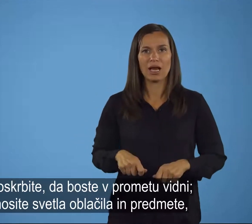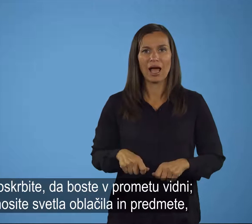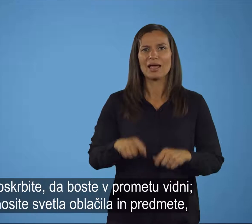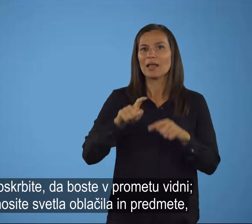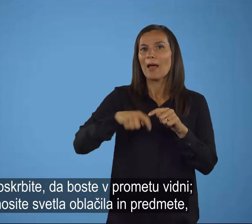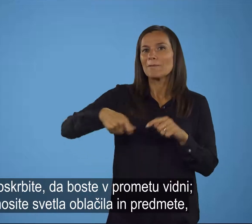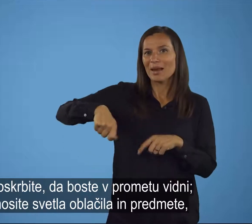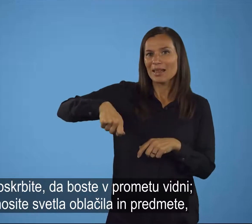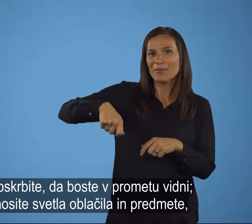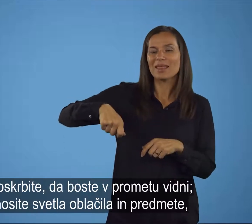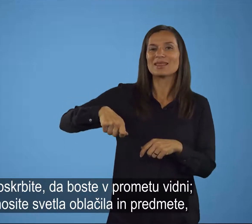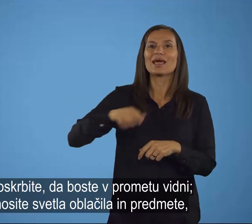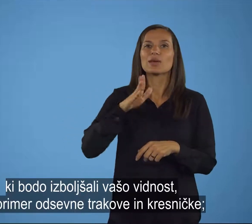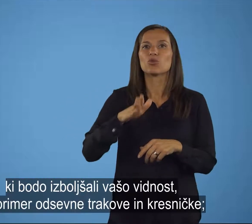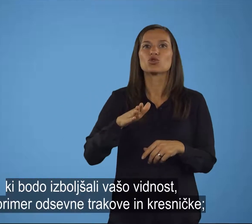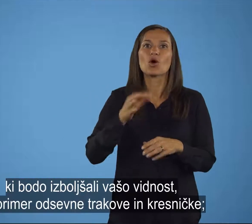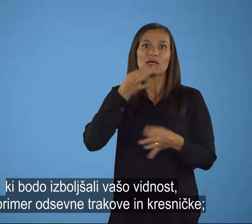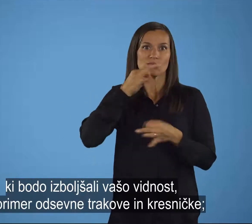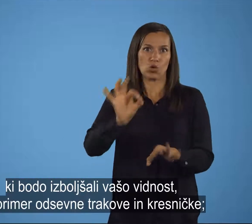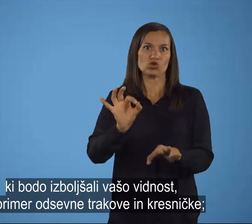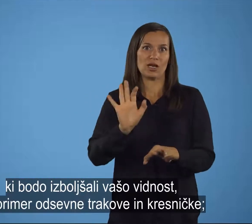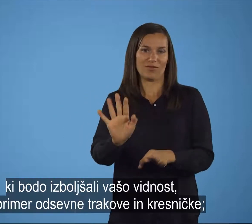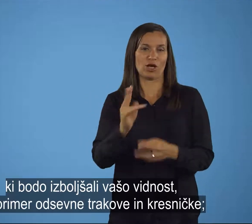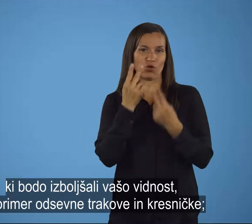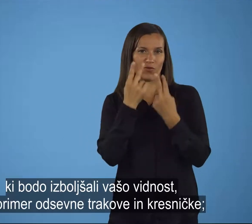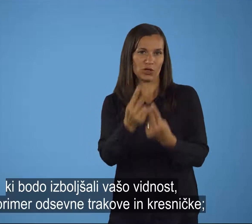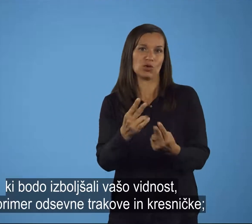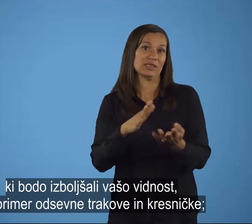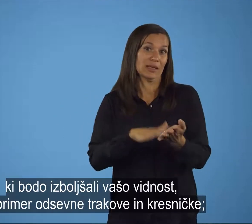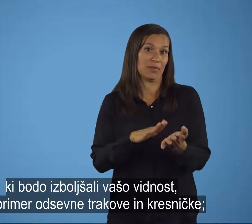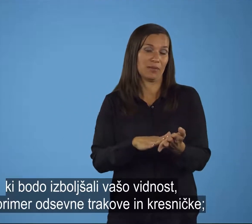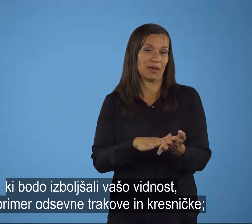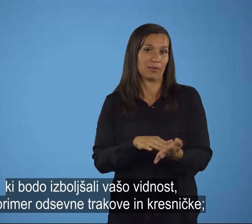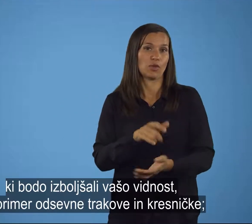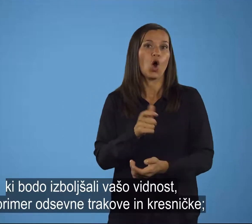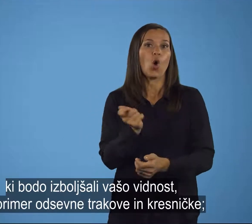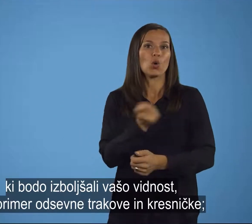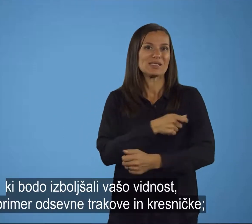bodo izboljšali vašo vidnost, naprimer odsevne trakove in kresničke.